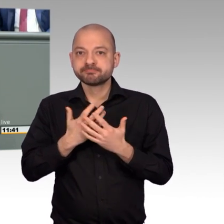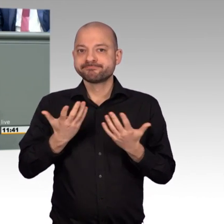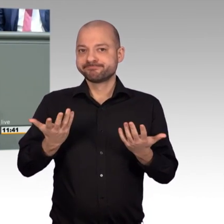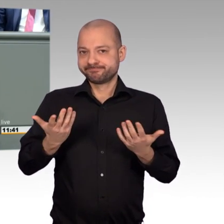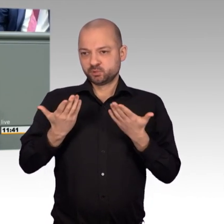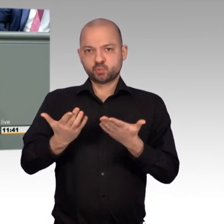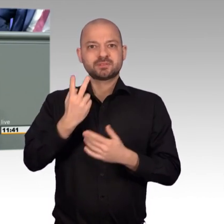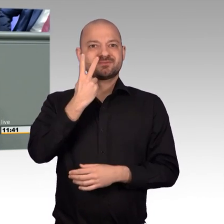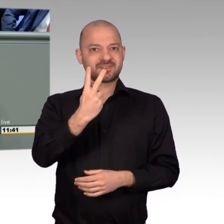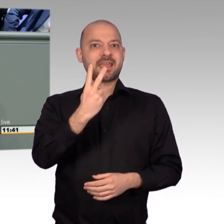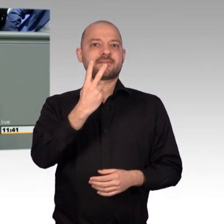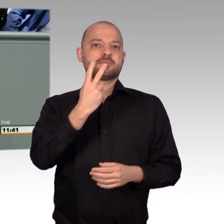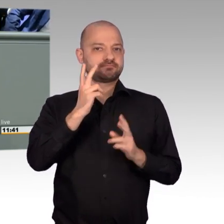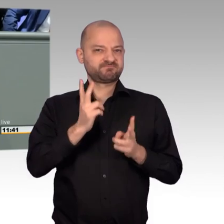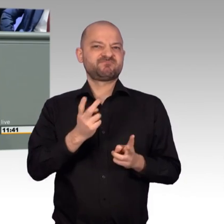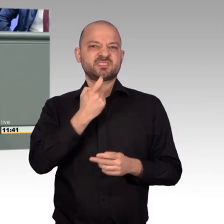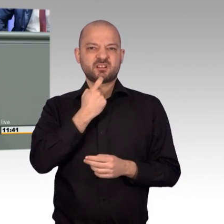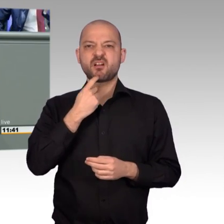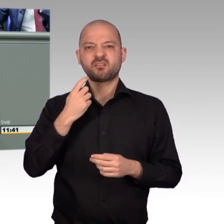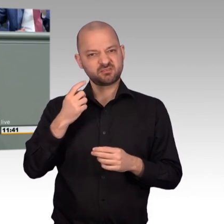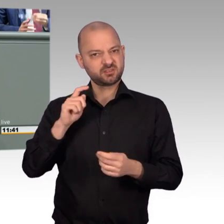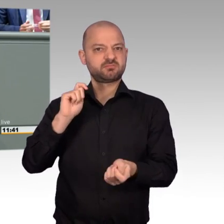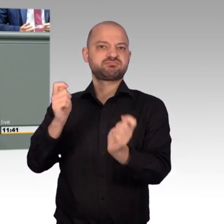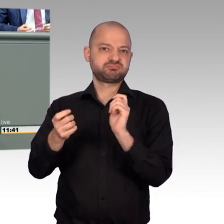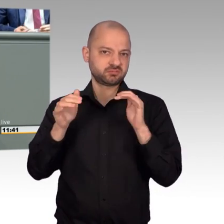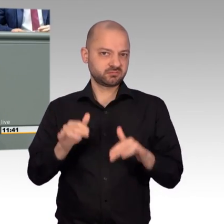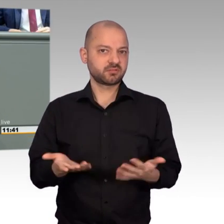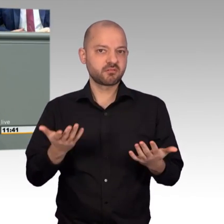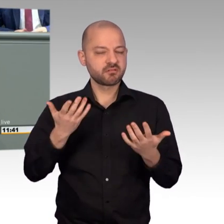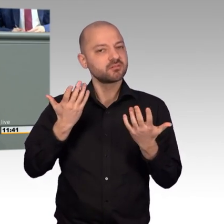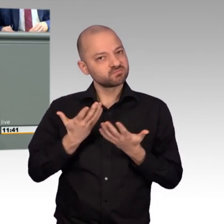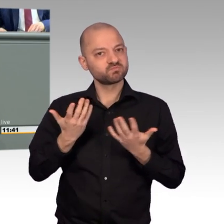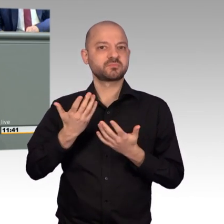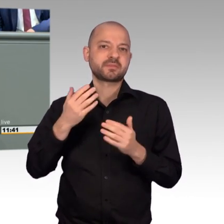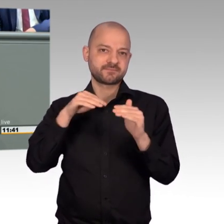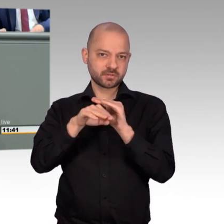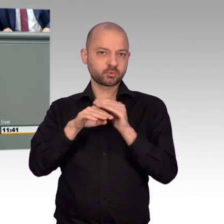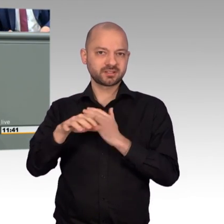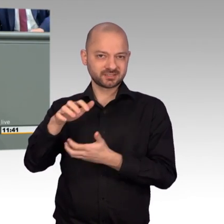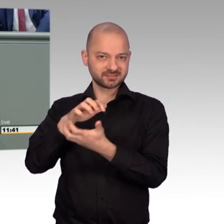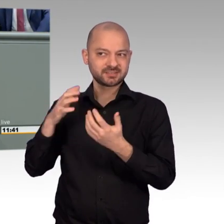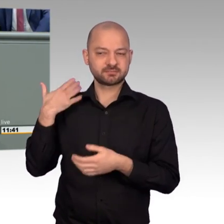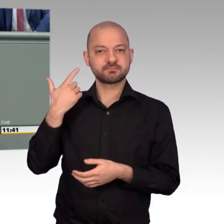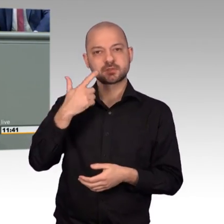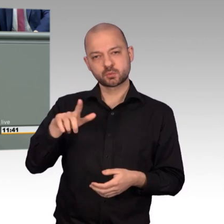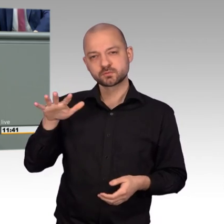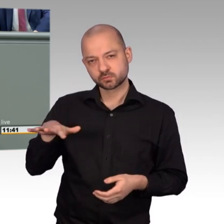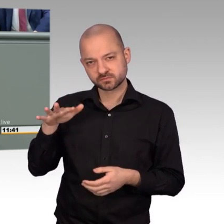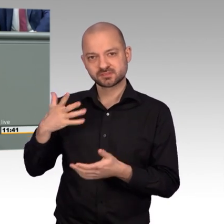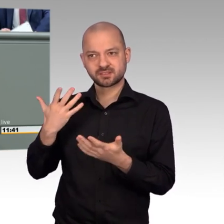kann. Zwei Faktoren haben diese Vorgehensweise aus meiner Sicht verändert. Die Flüchtlingskrise im Jahr 2015 und die